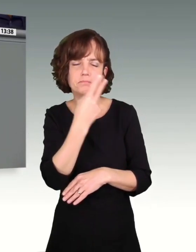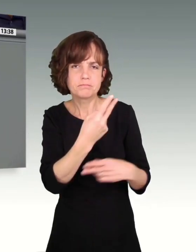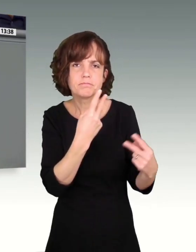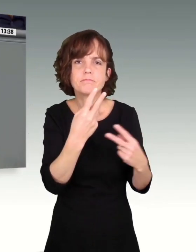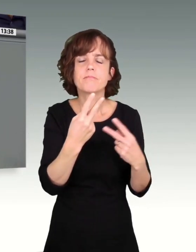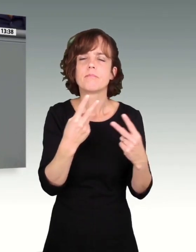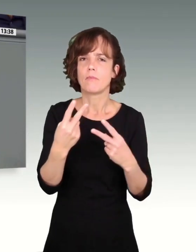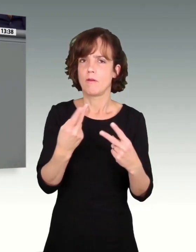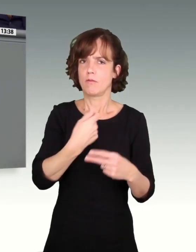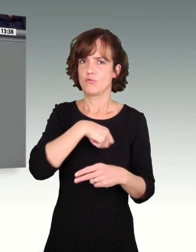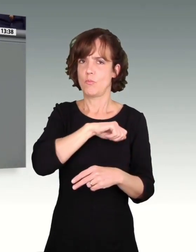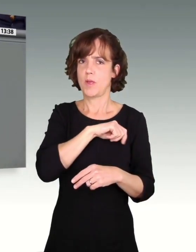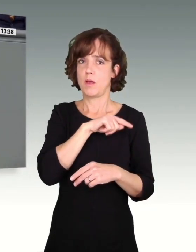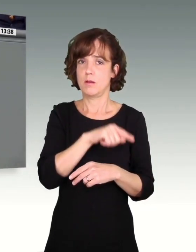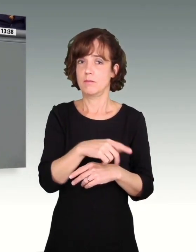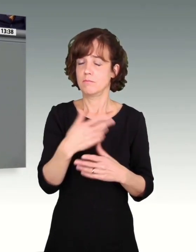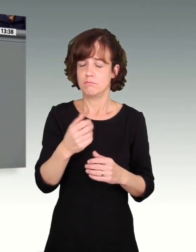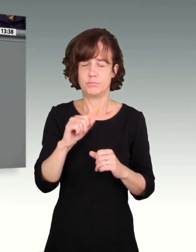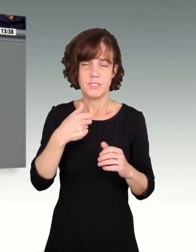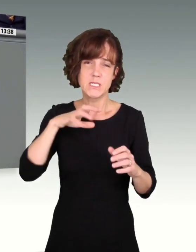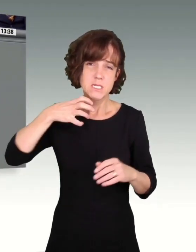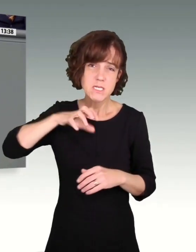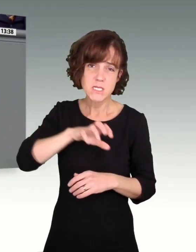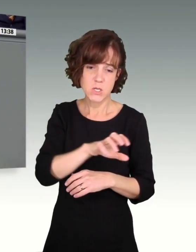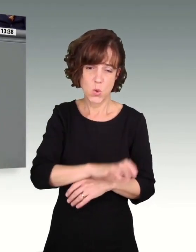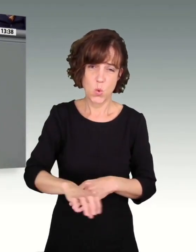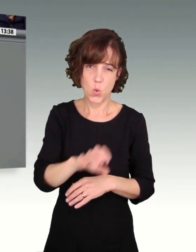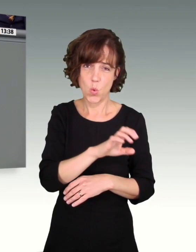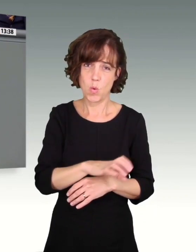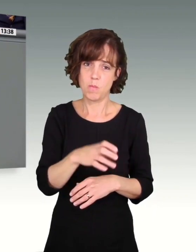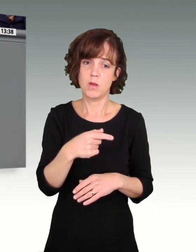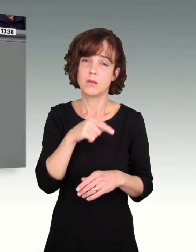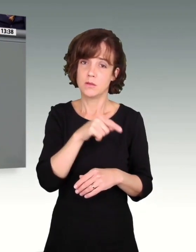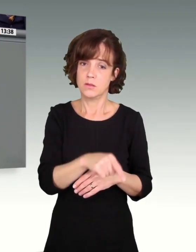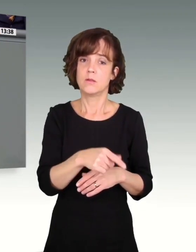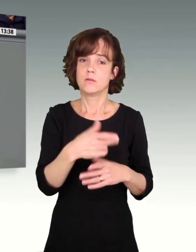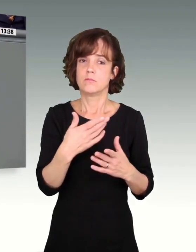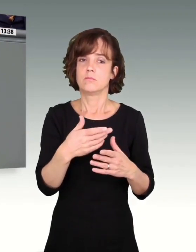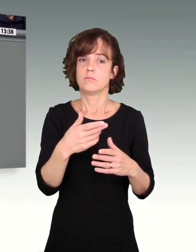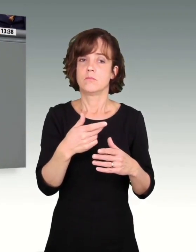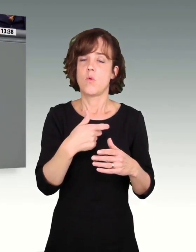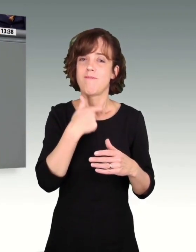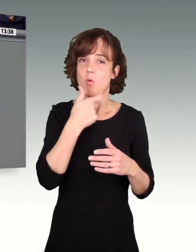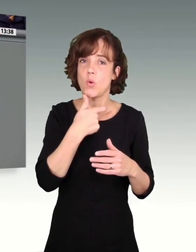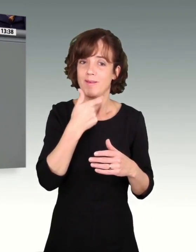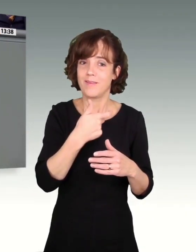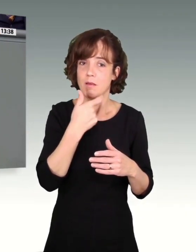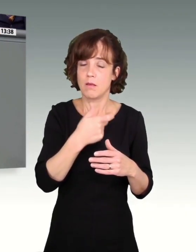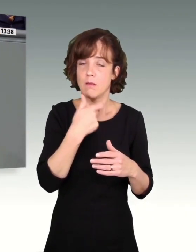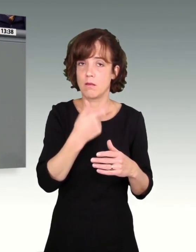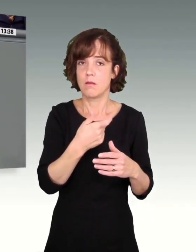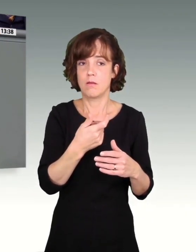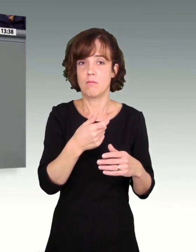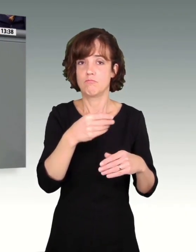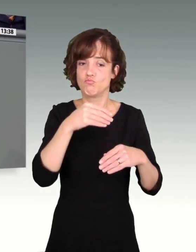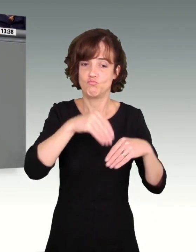musste, in der heißesten Region Europas werden Früchte erzeugt, die gewaltigen Wasserverbrauch